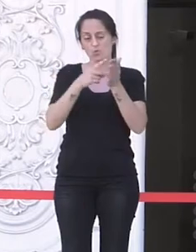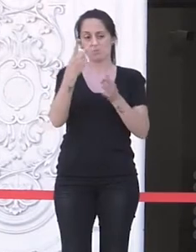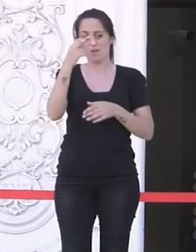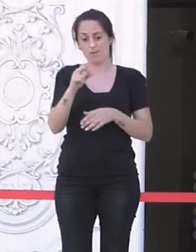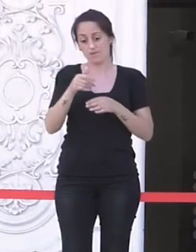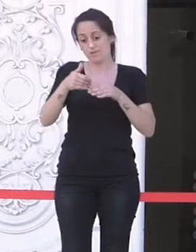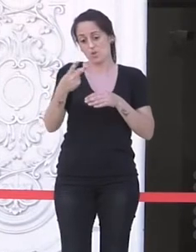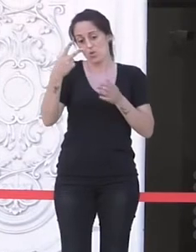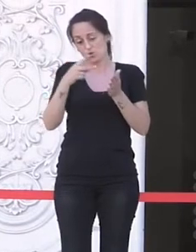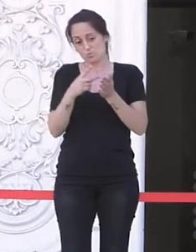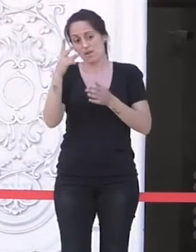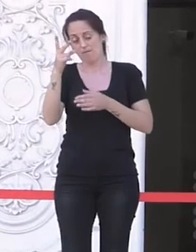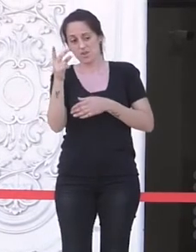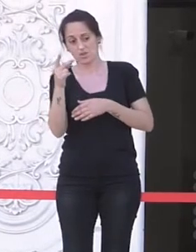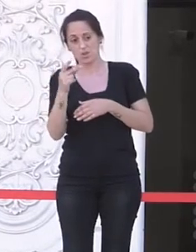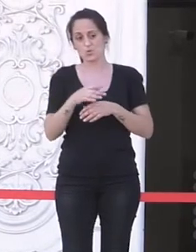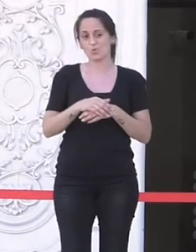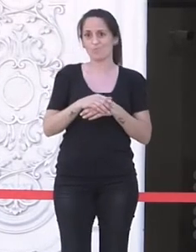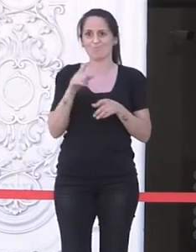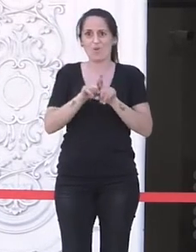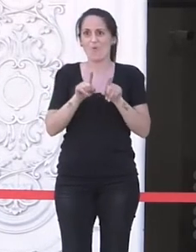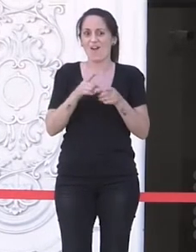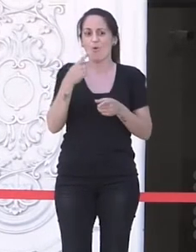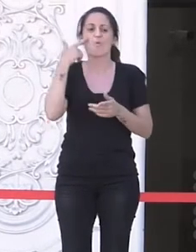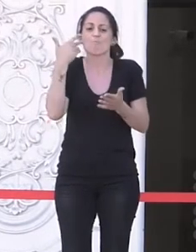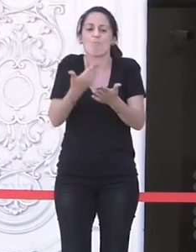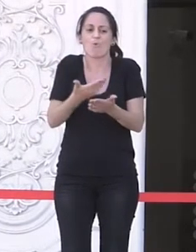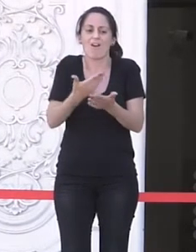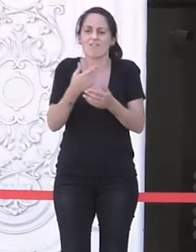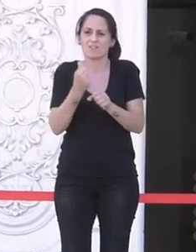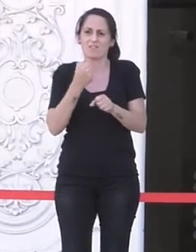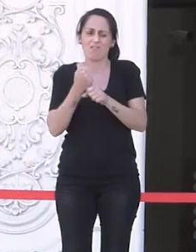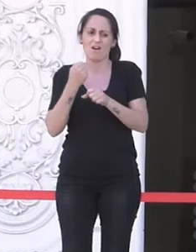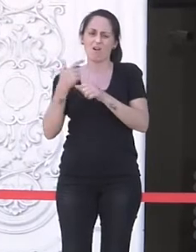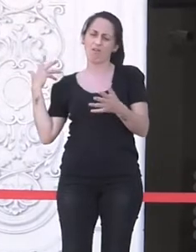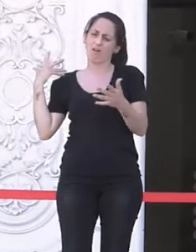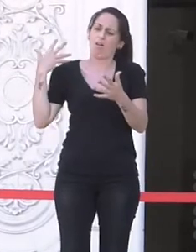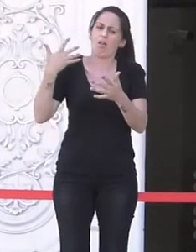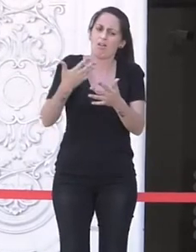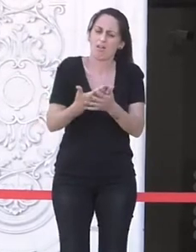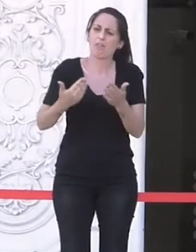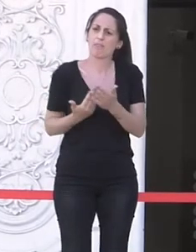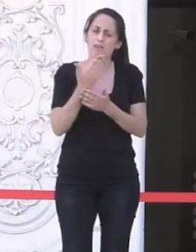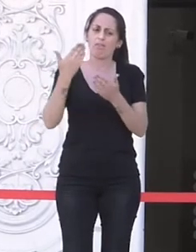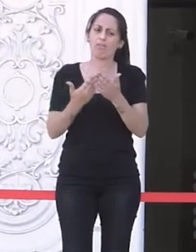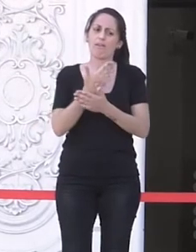21 e 1a, mostra máis de ese traballo que se realiza para levar os centros